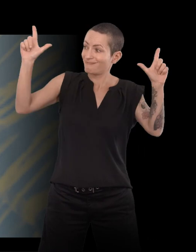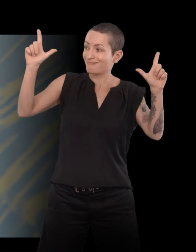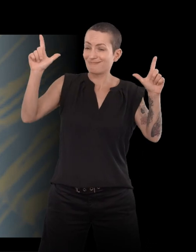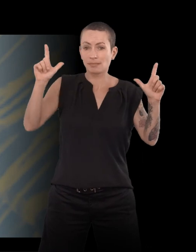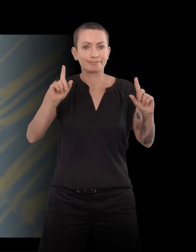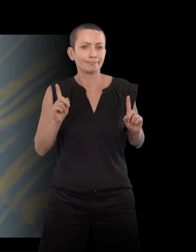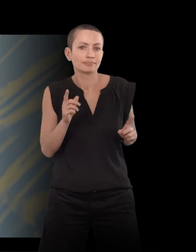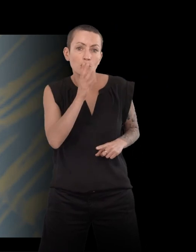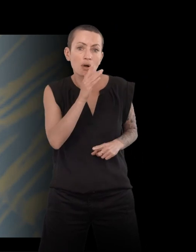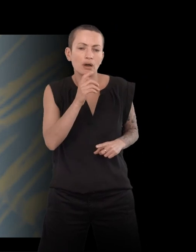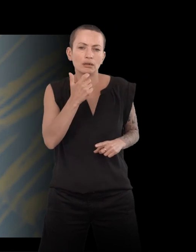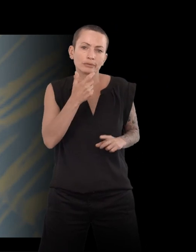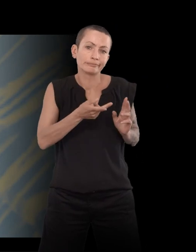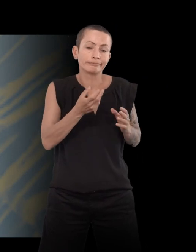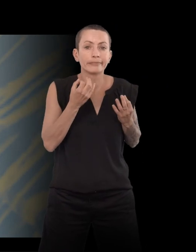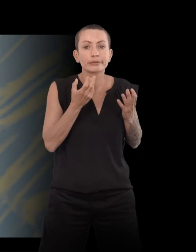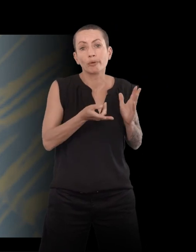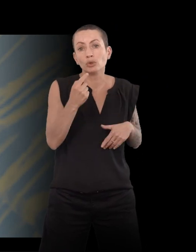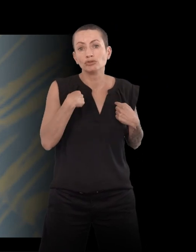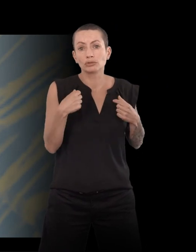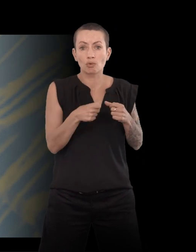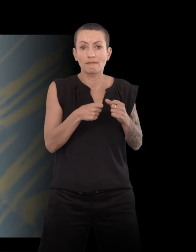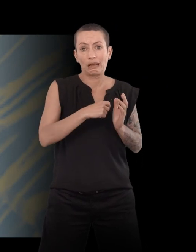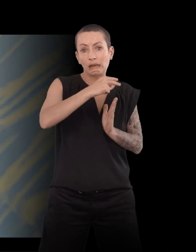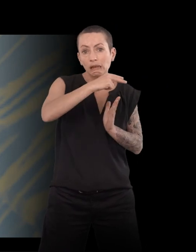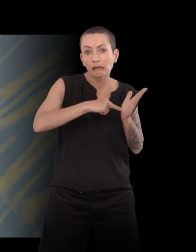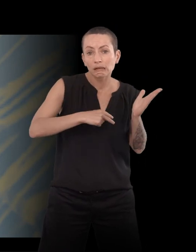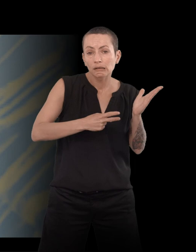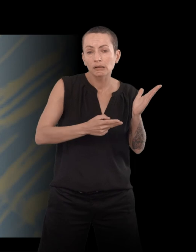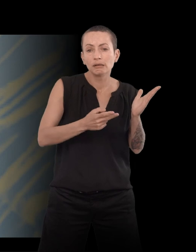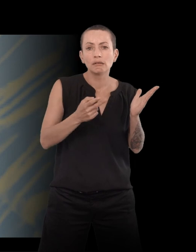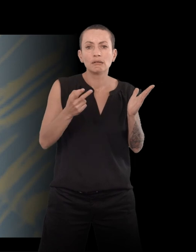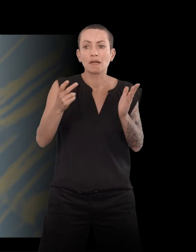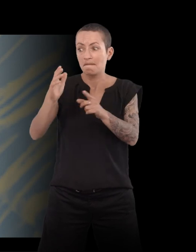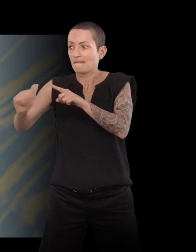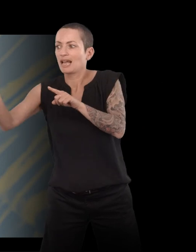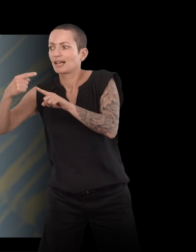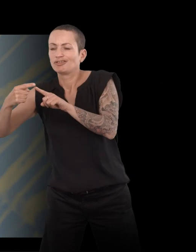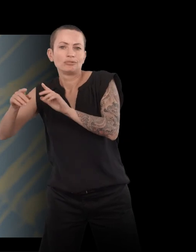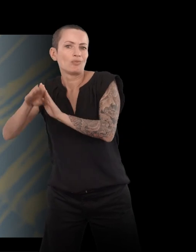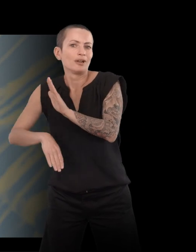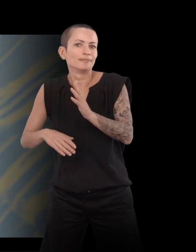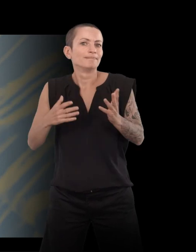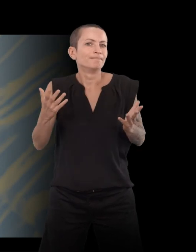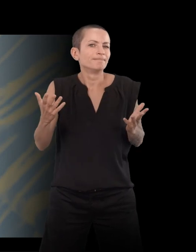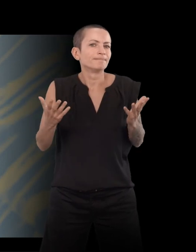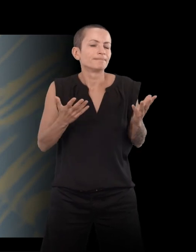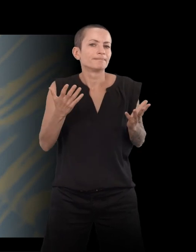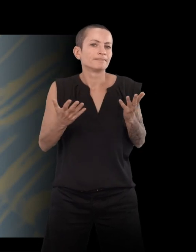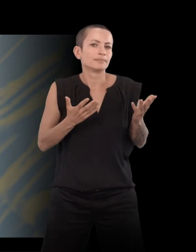Donc, je passe plus de temps à lire qu'à faire des choses. Et donc, j'ai dit,